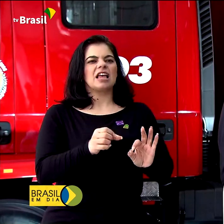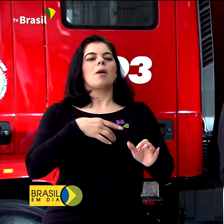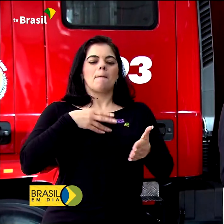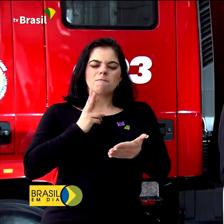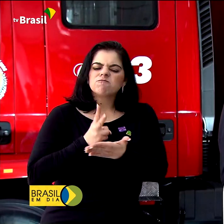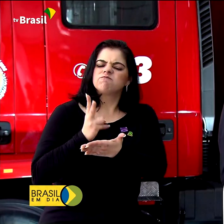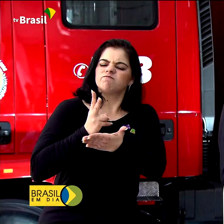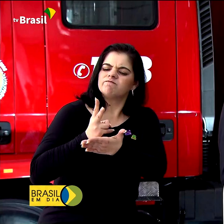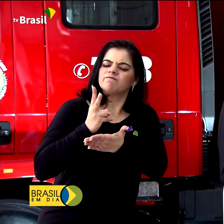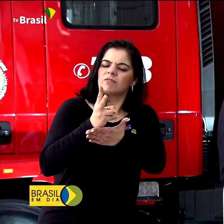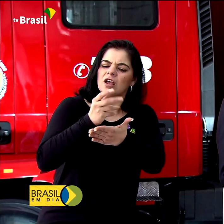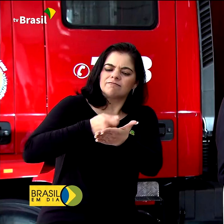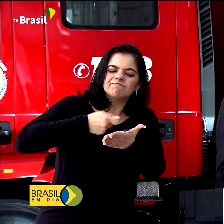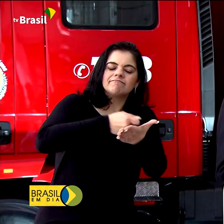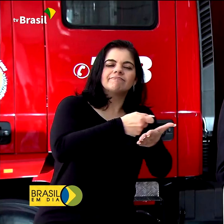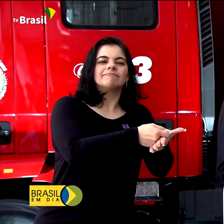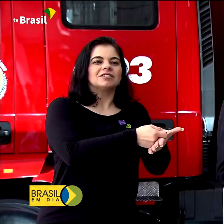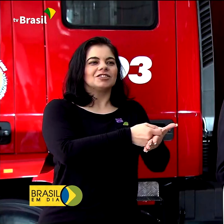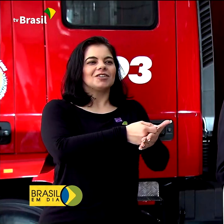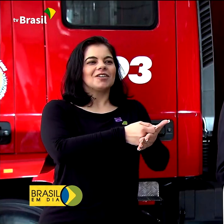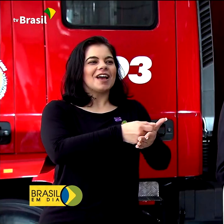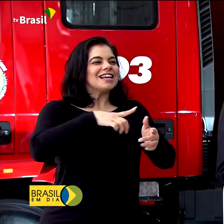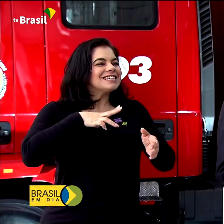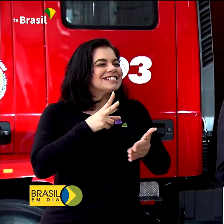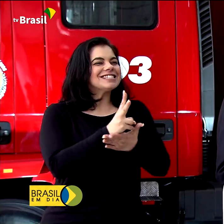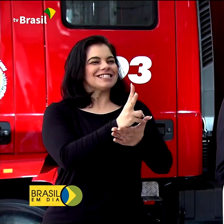prestados pela nossa corporação.